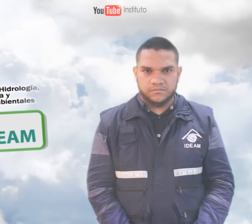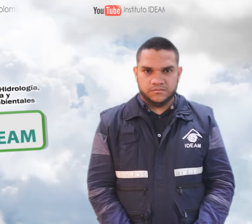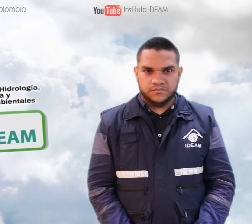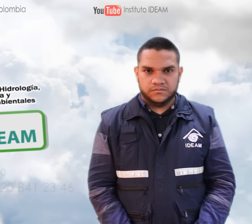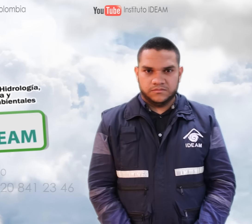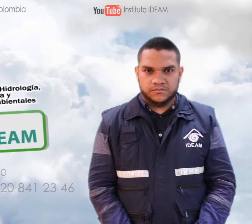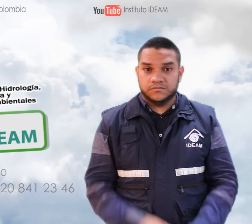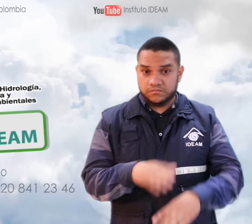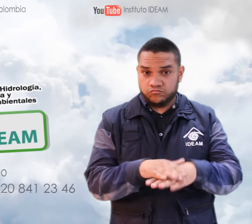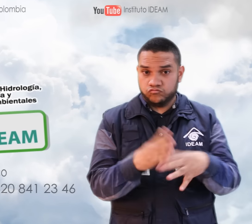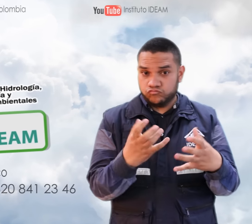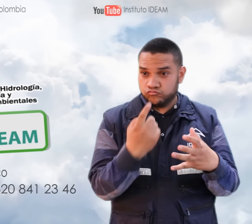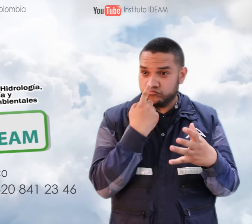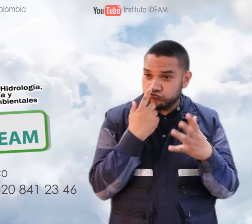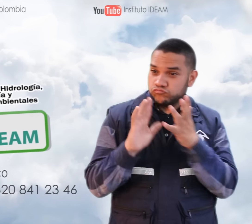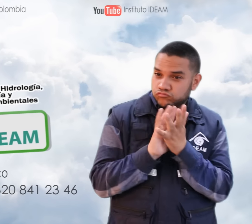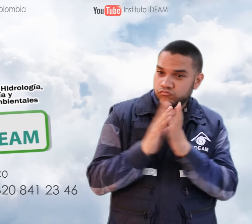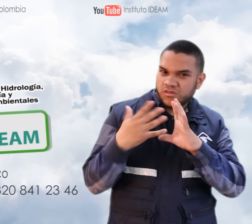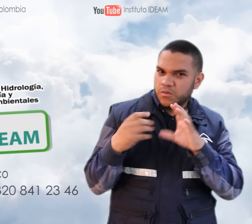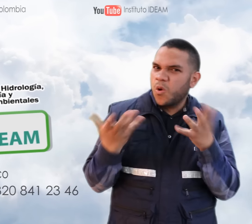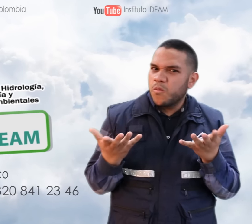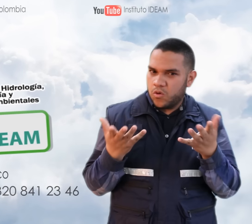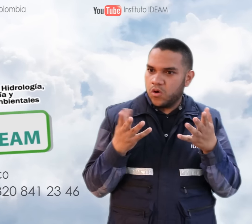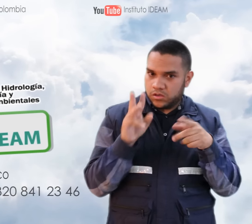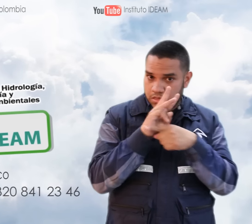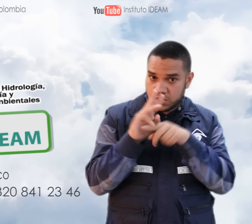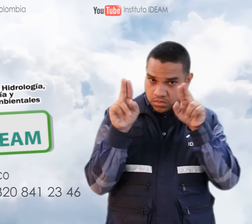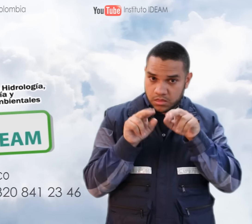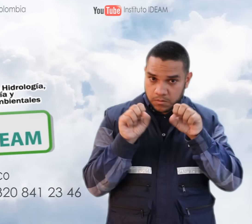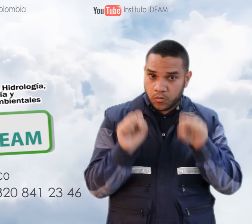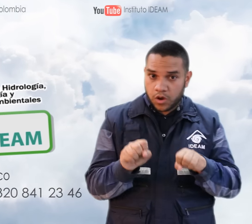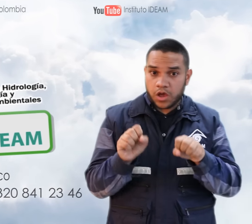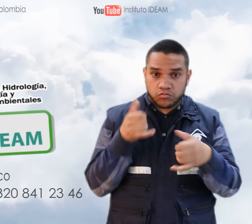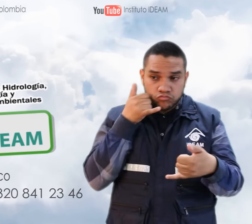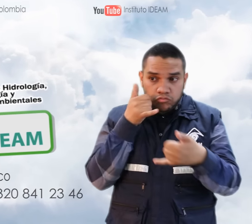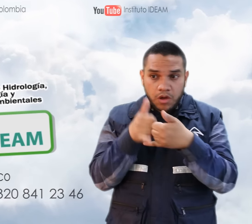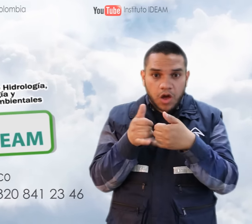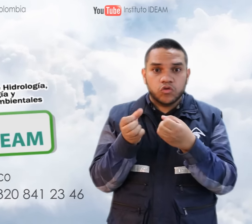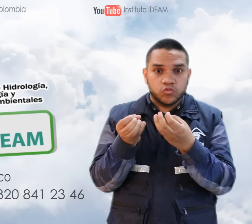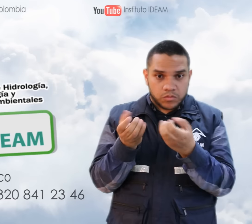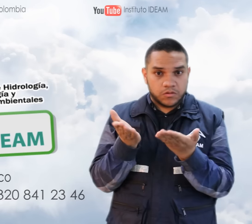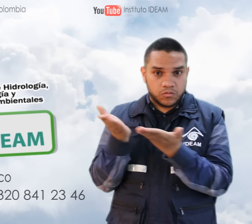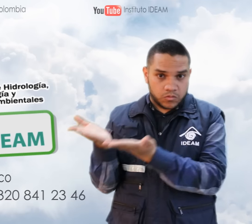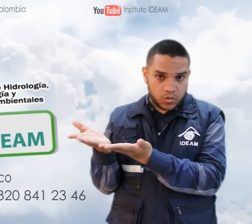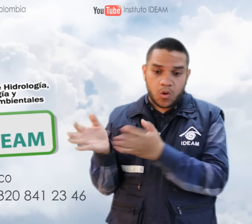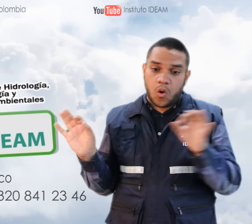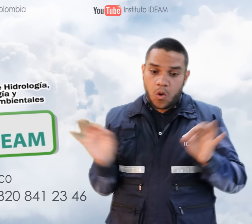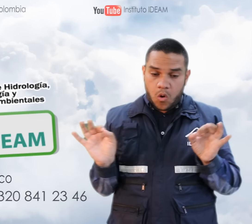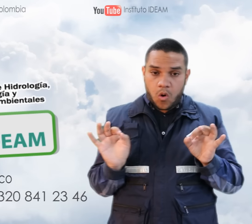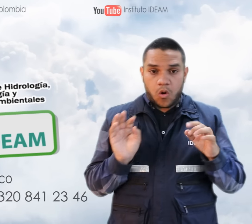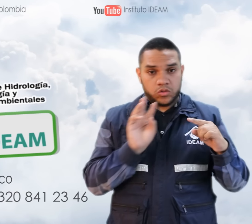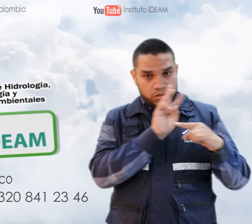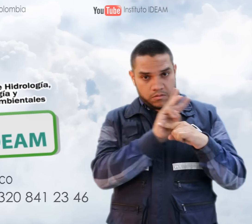Recuerden que para mayor información pueden comunicarse con el meteorólogo de turno a los teléfonos que aparecen en pantalla o ingresar a nuestra